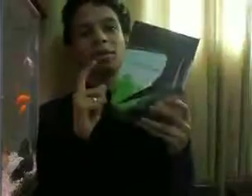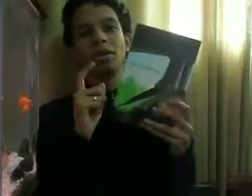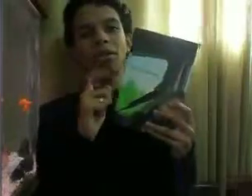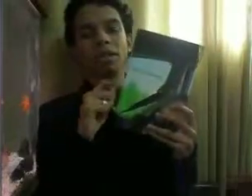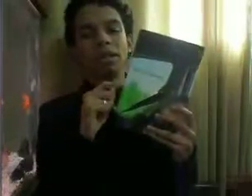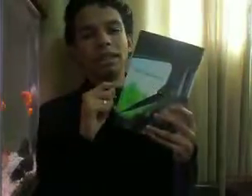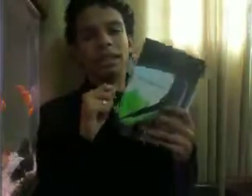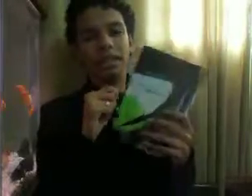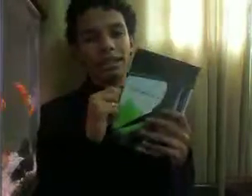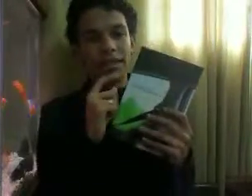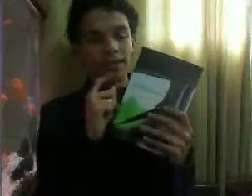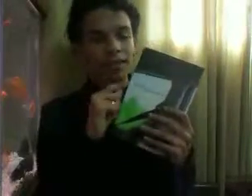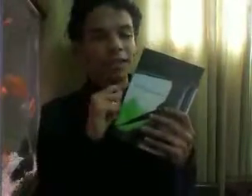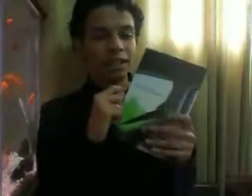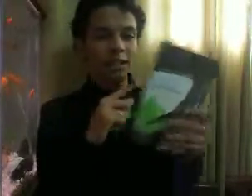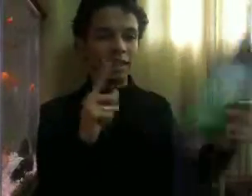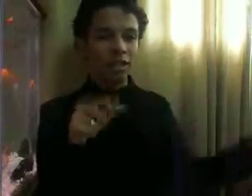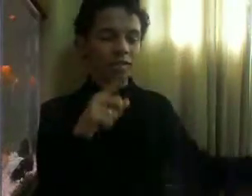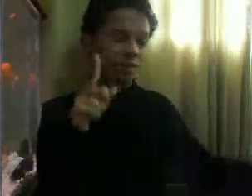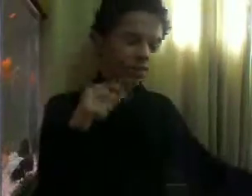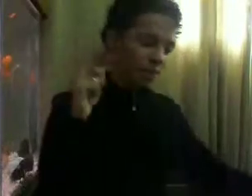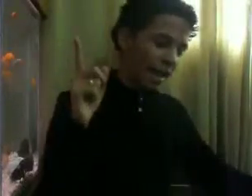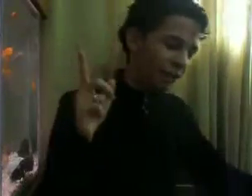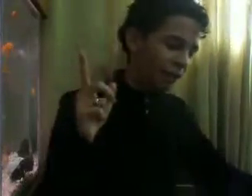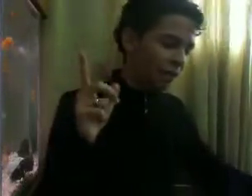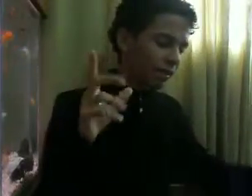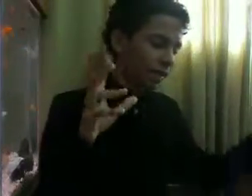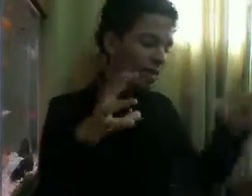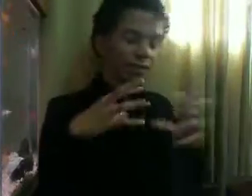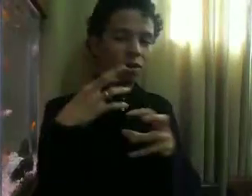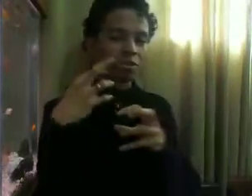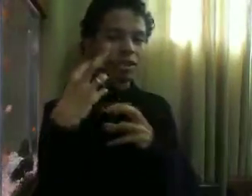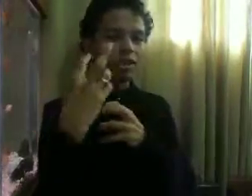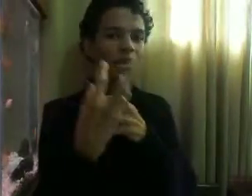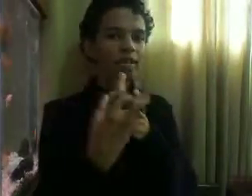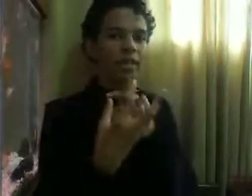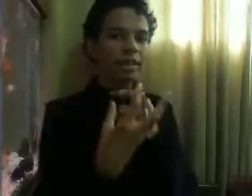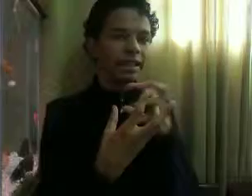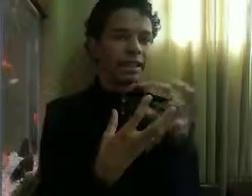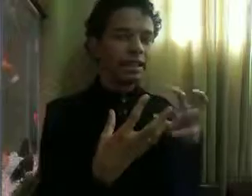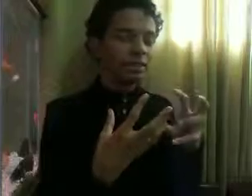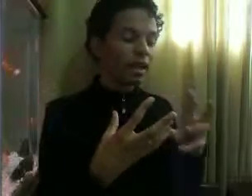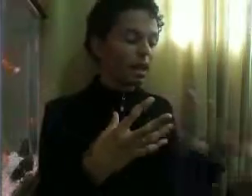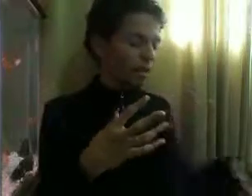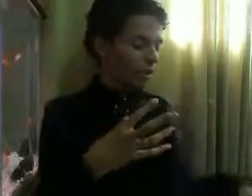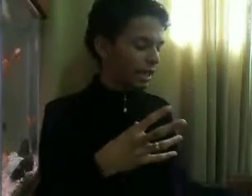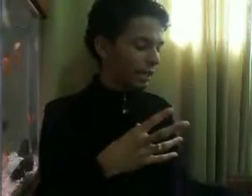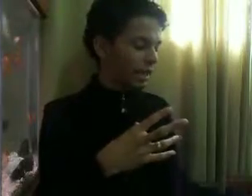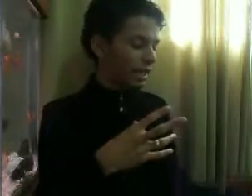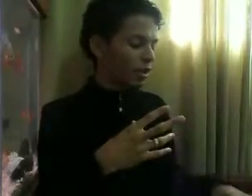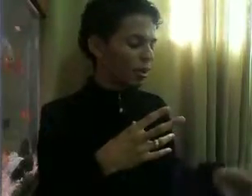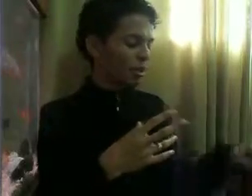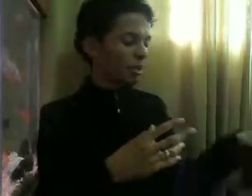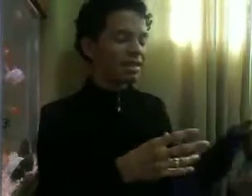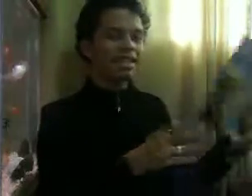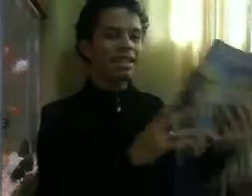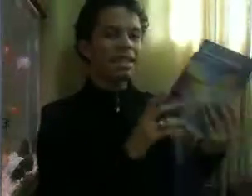com Feliz Ano Velho, de flashback Tá? Ele vai contando a história dele Por quê? Porque ele começa a pensar assim Será